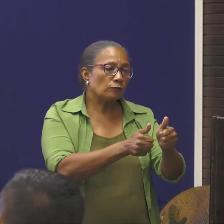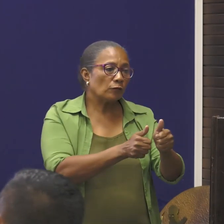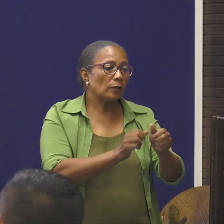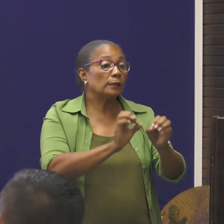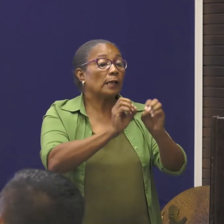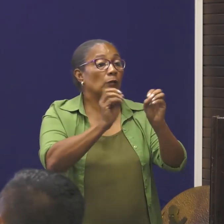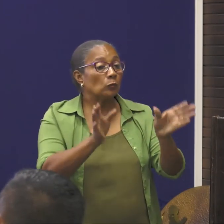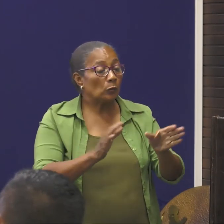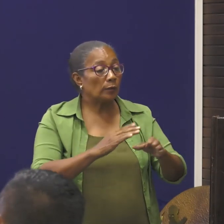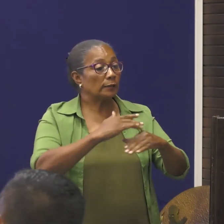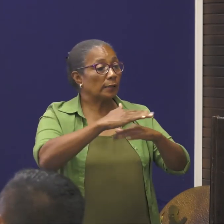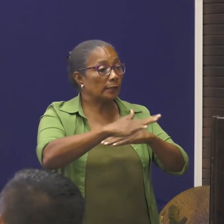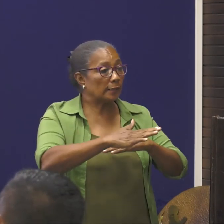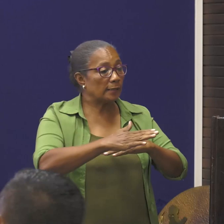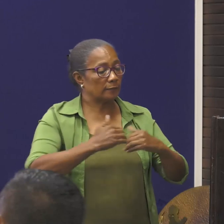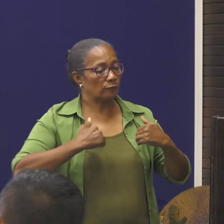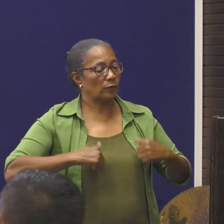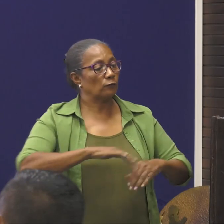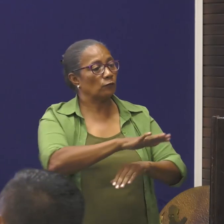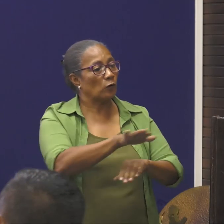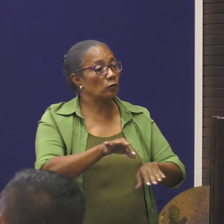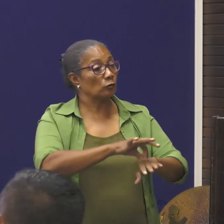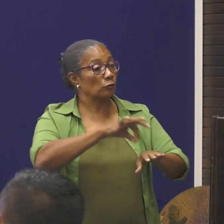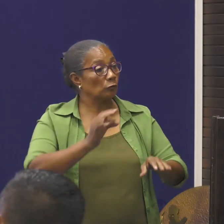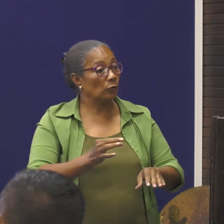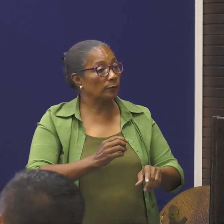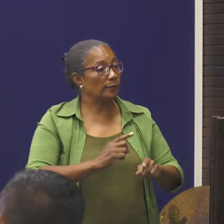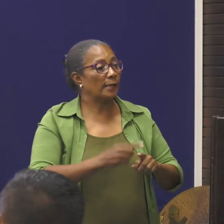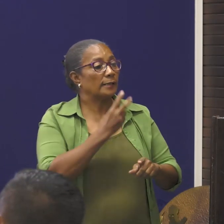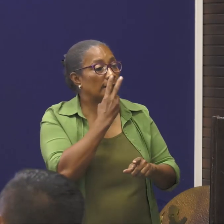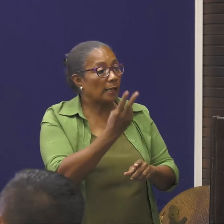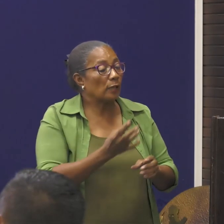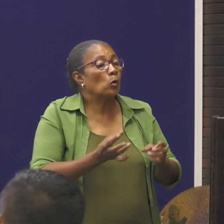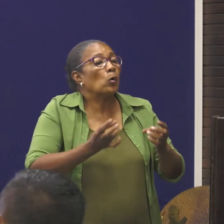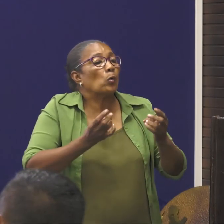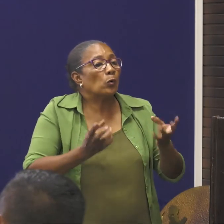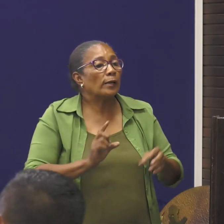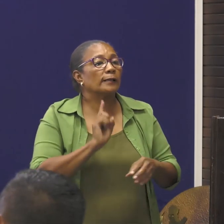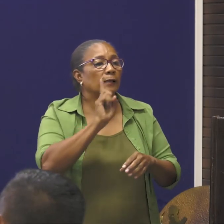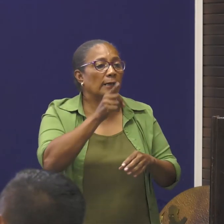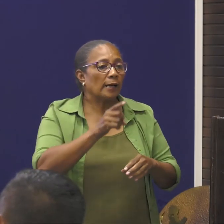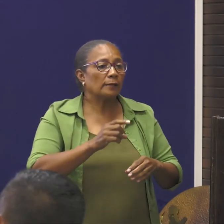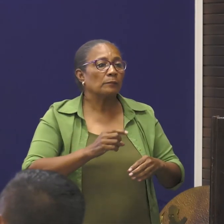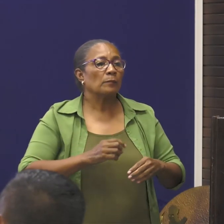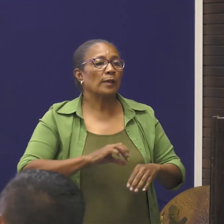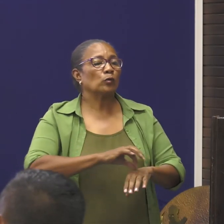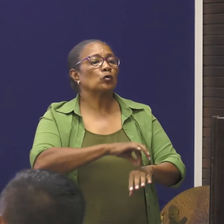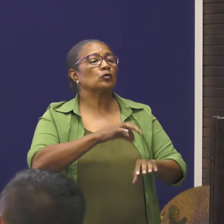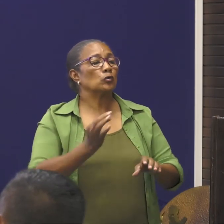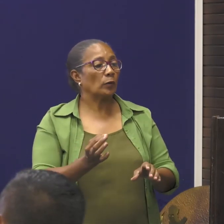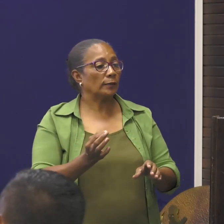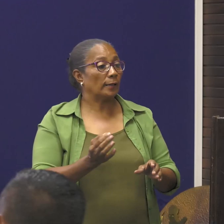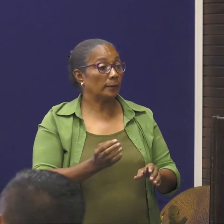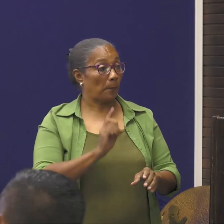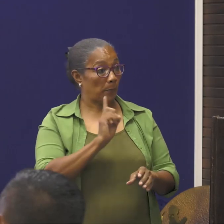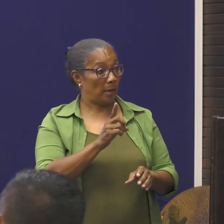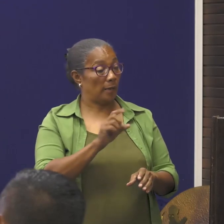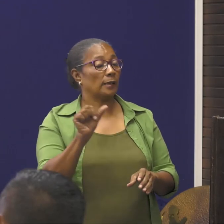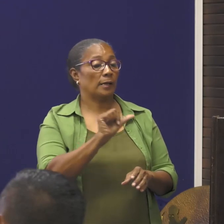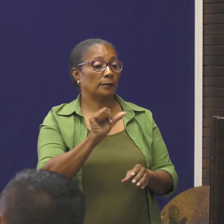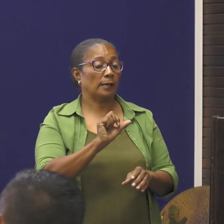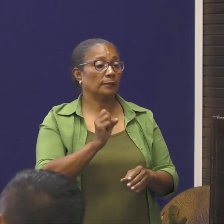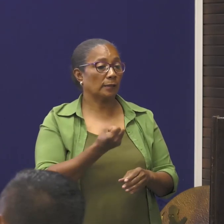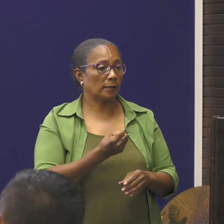regels, van volksgezondheid. En dan kijkt u, hoe het gaat, met uw gesteldheid. Maar aan de andere kant,